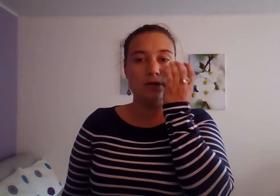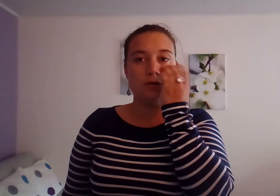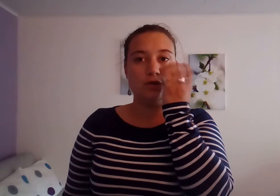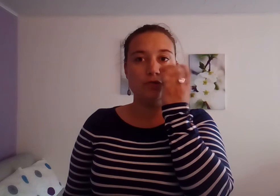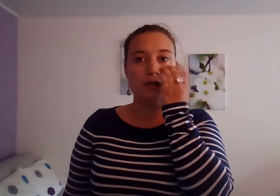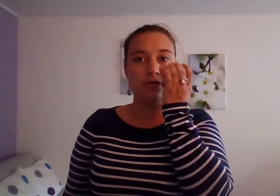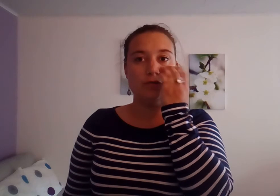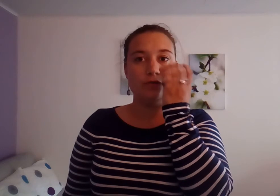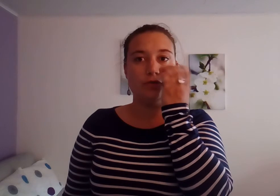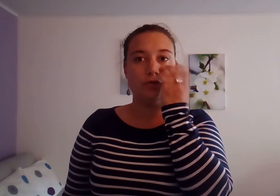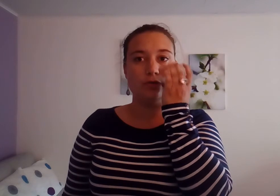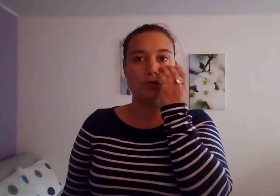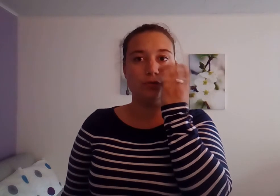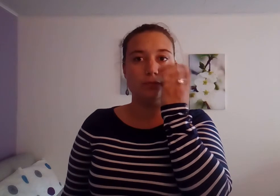Je voudrais que mes enfants s'entendent entre eux.